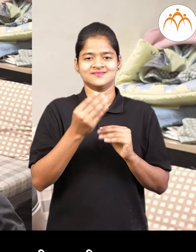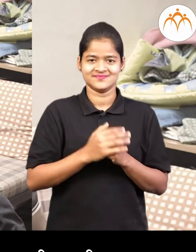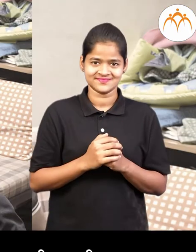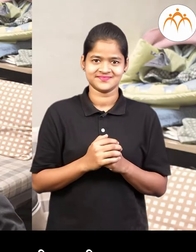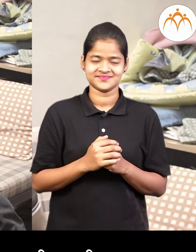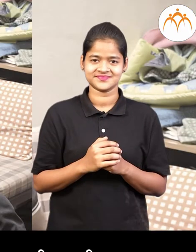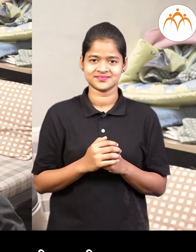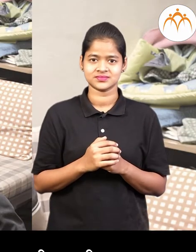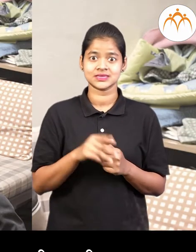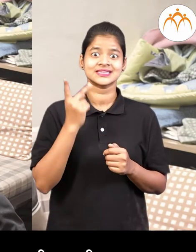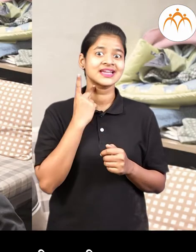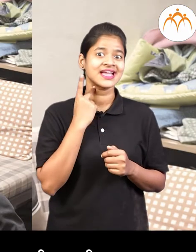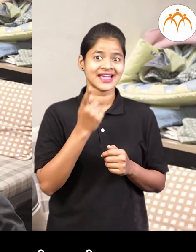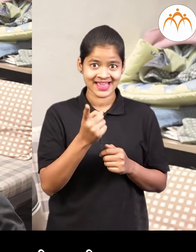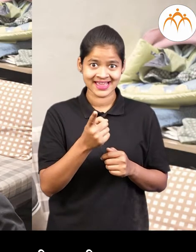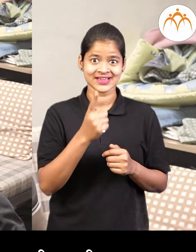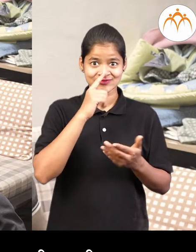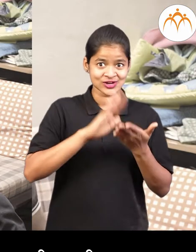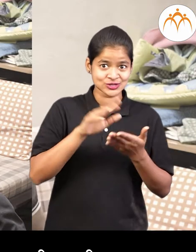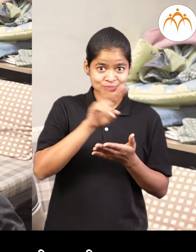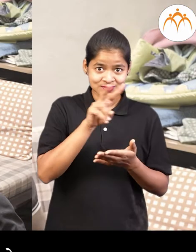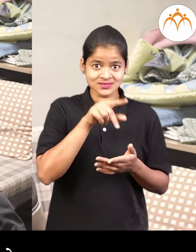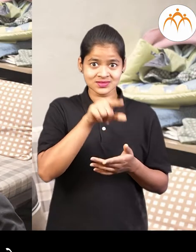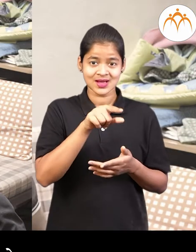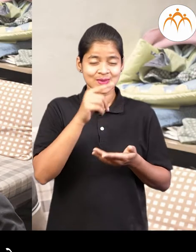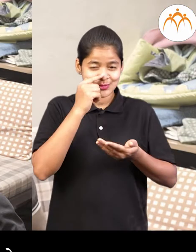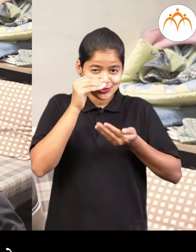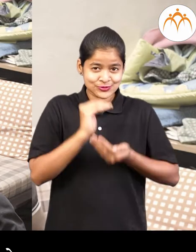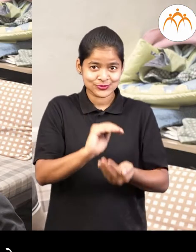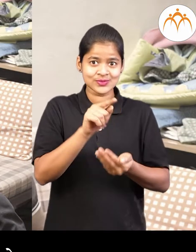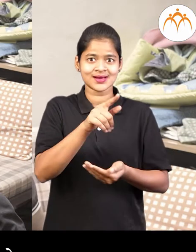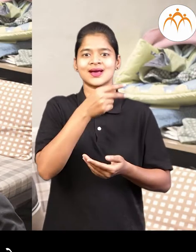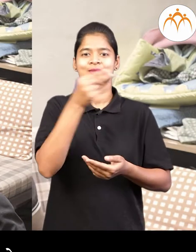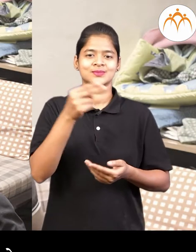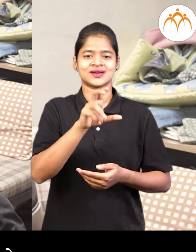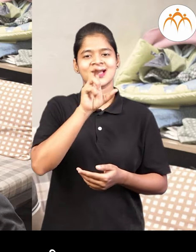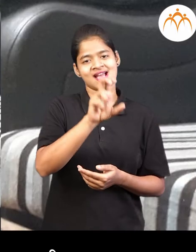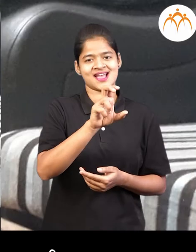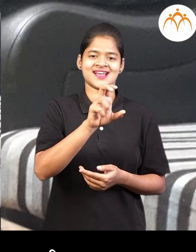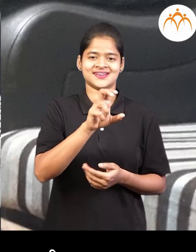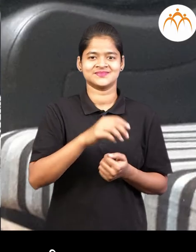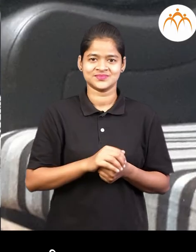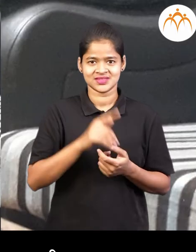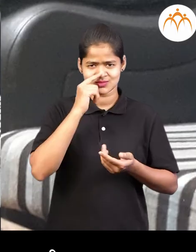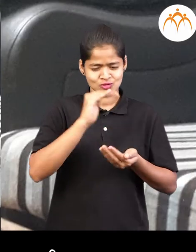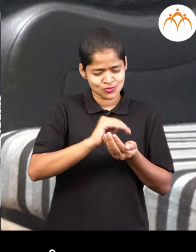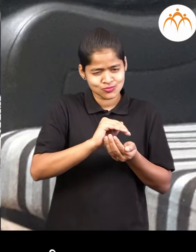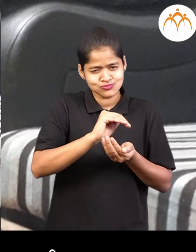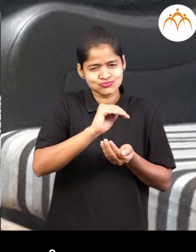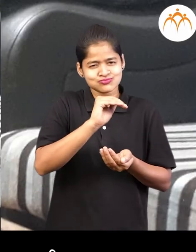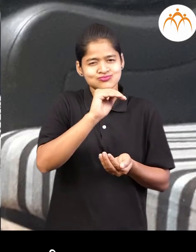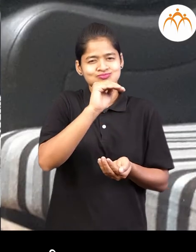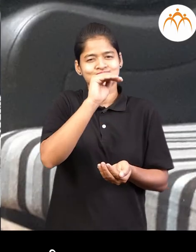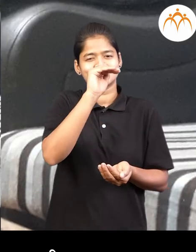राजुकका आणी मनिशा काकुला मुल्गी जाली तीचे नाव अंजली ठेवले अंजली हलु हलु